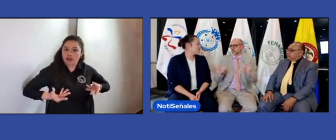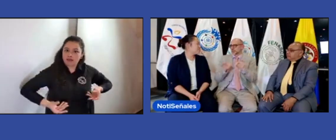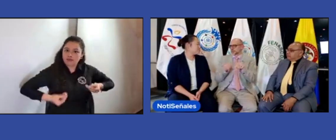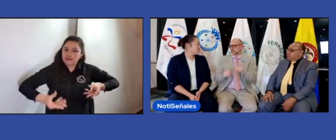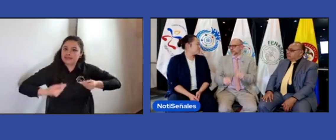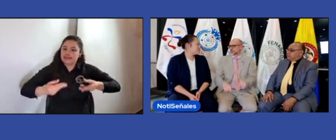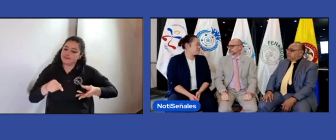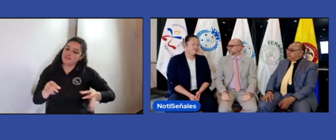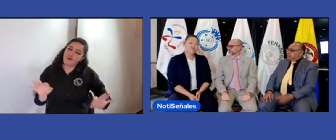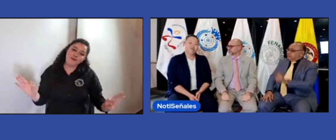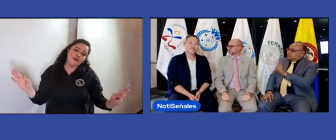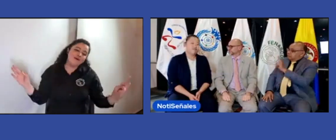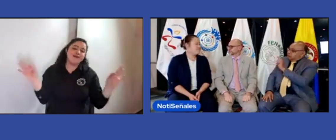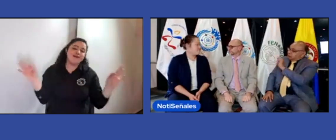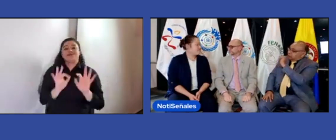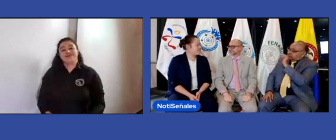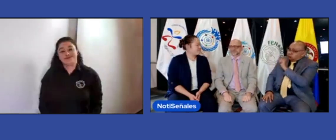movimiento, que puedan ir surgiendo.